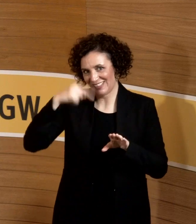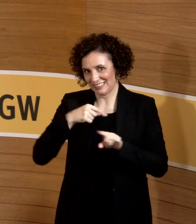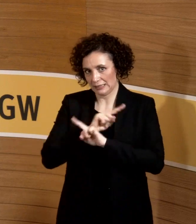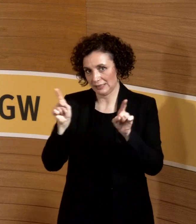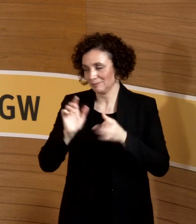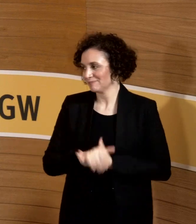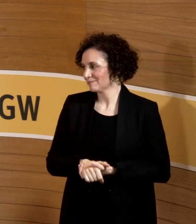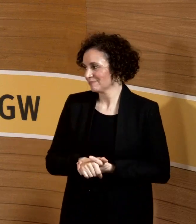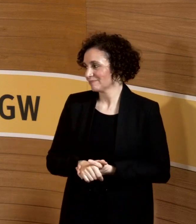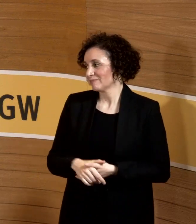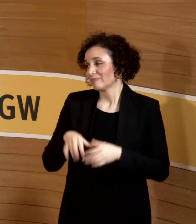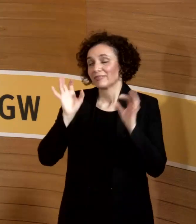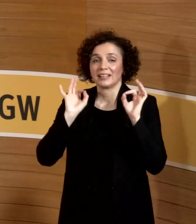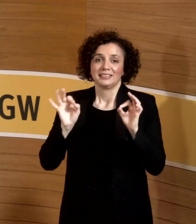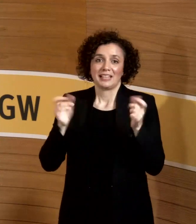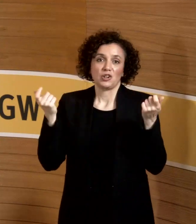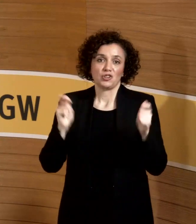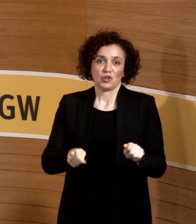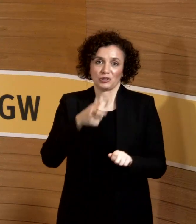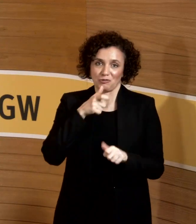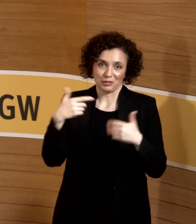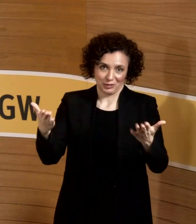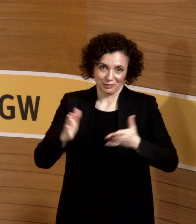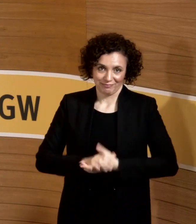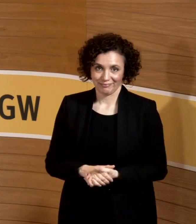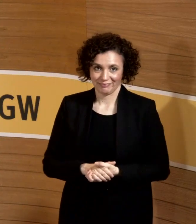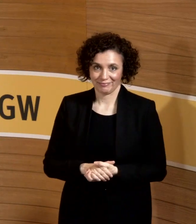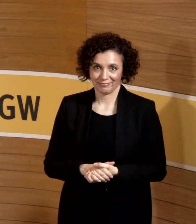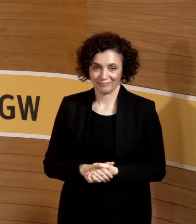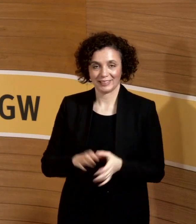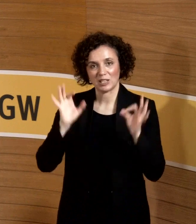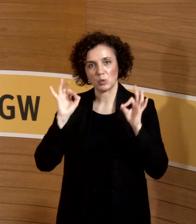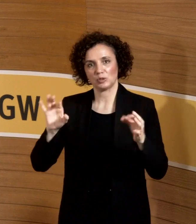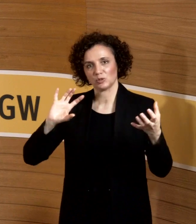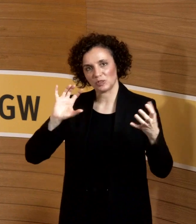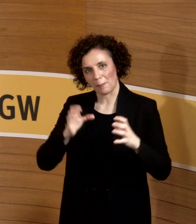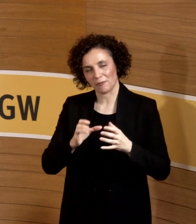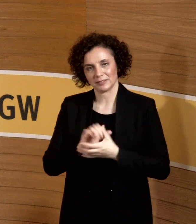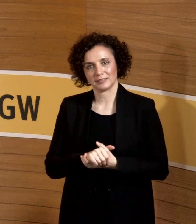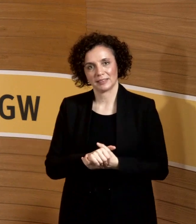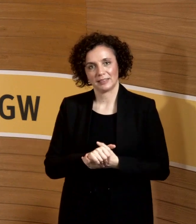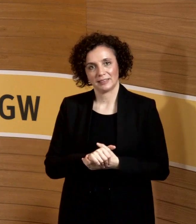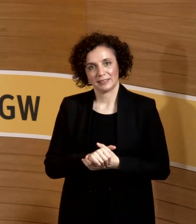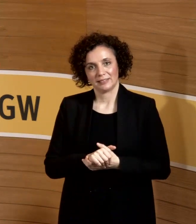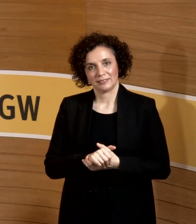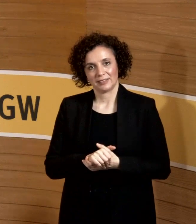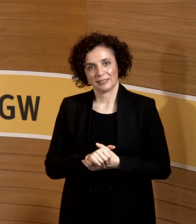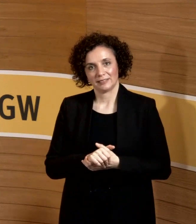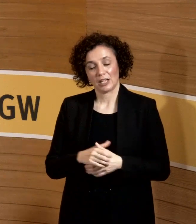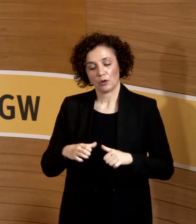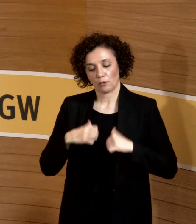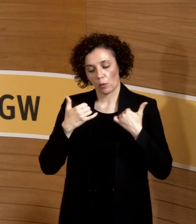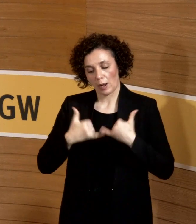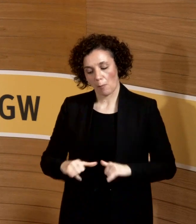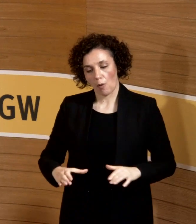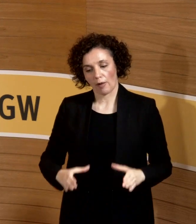jetzt ein wunderbares Schlusswort, weil es im Prinzip das zusammenfasst, also wenn das Frühchen geschützt wird, dann